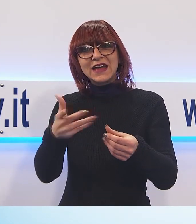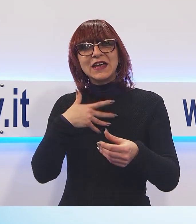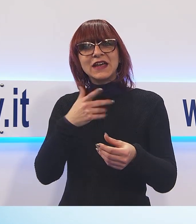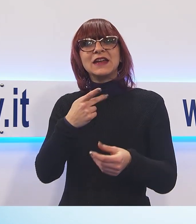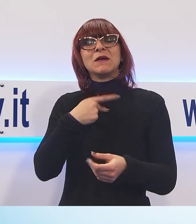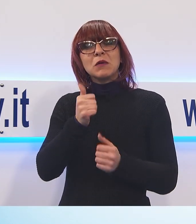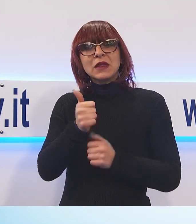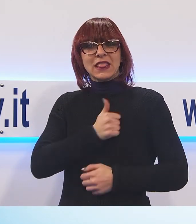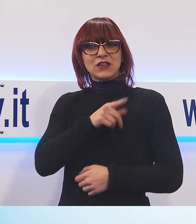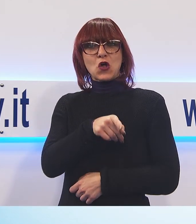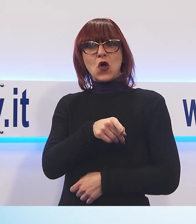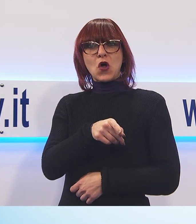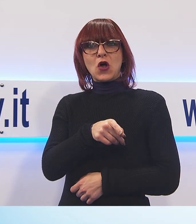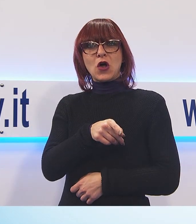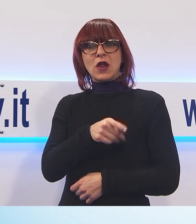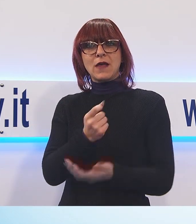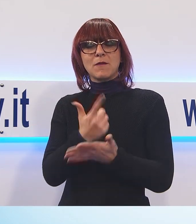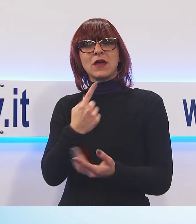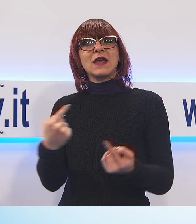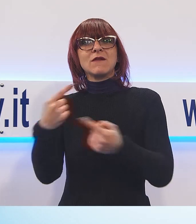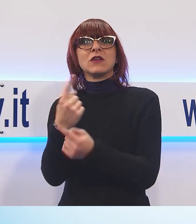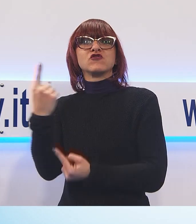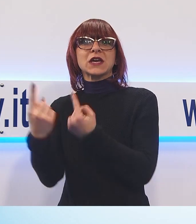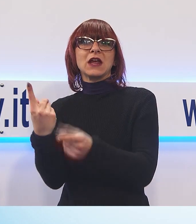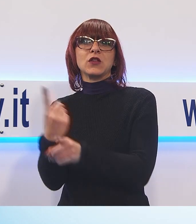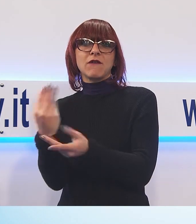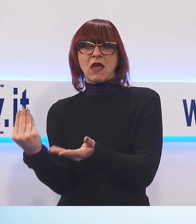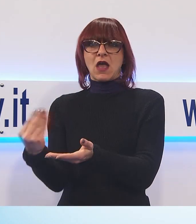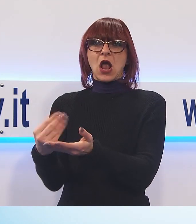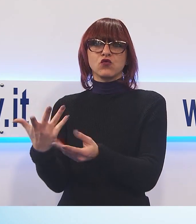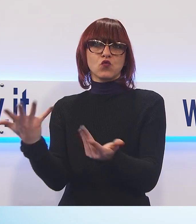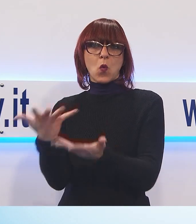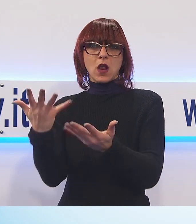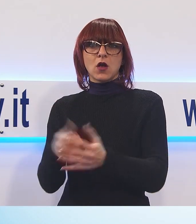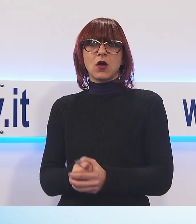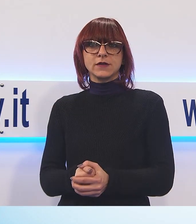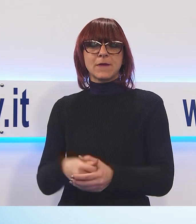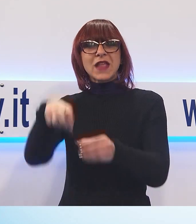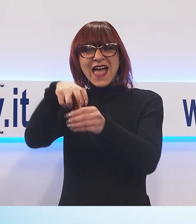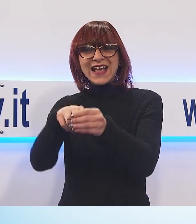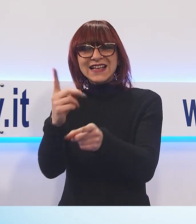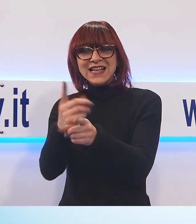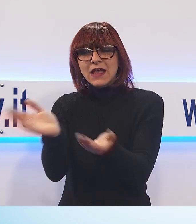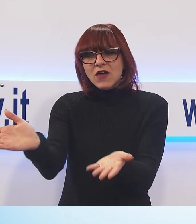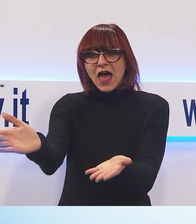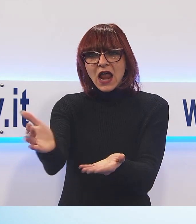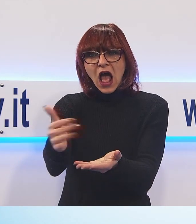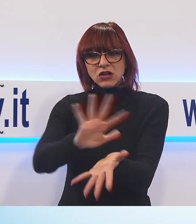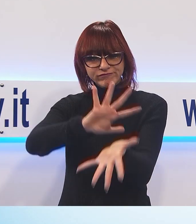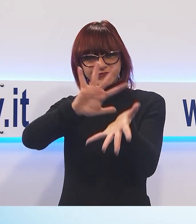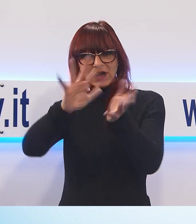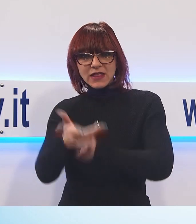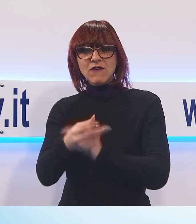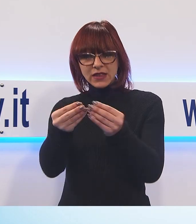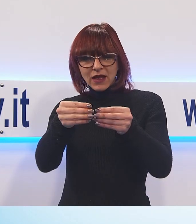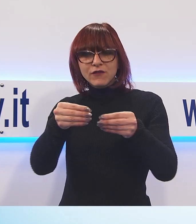accompagnare. Quindi guardiamo di poter fare in un modo che la castagna venga raccolta fatta farina che